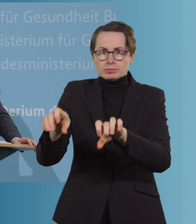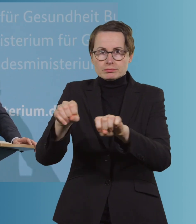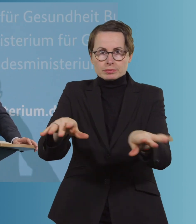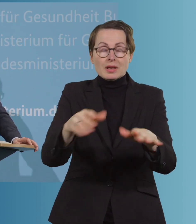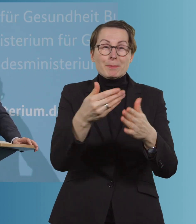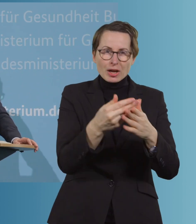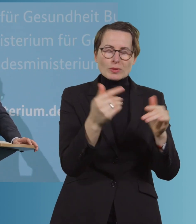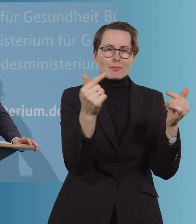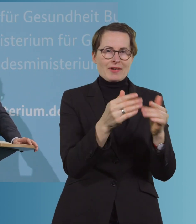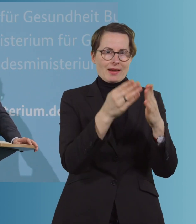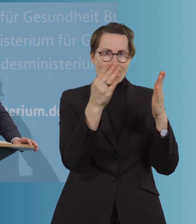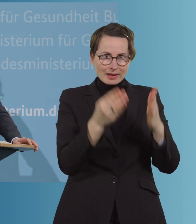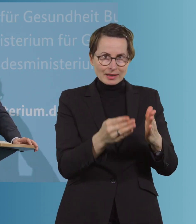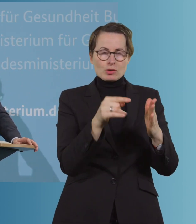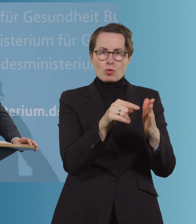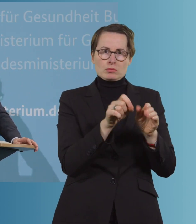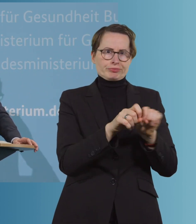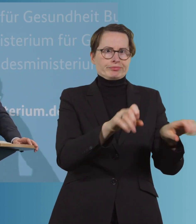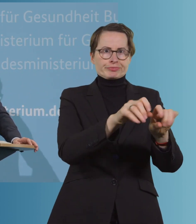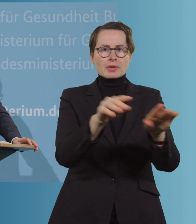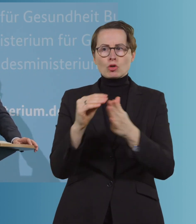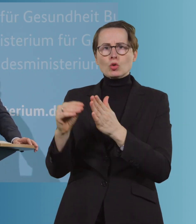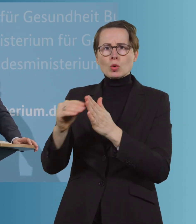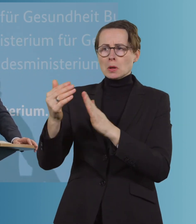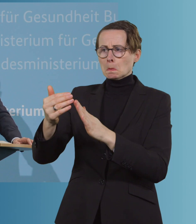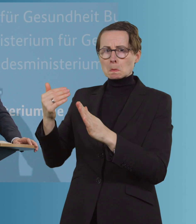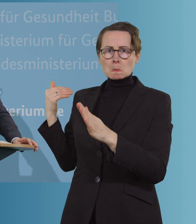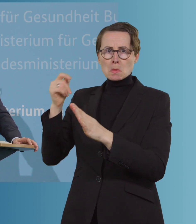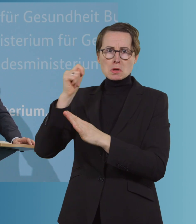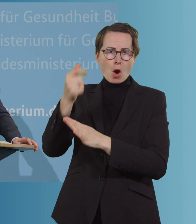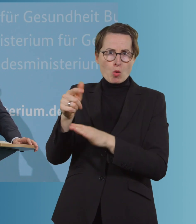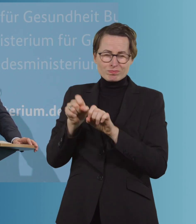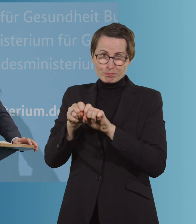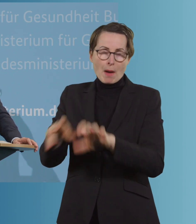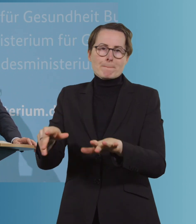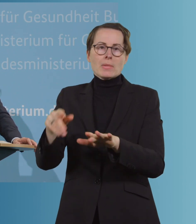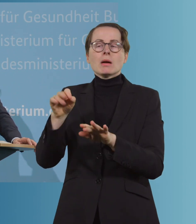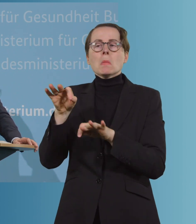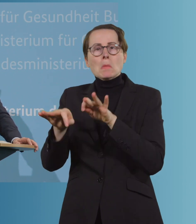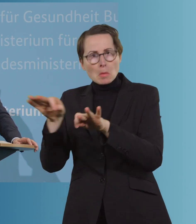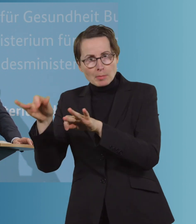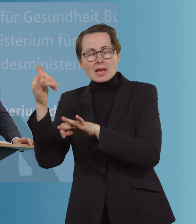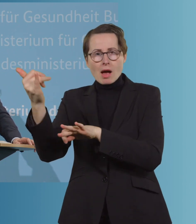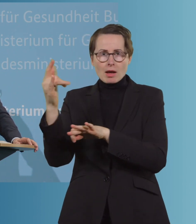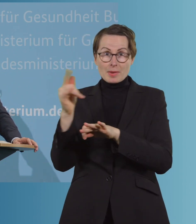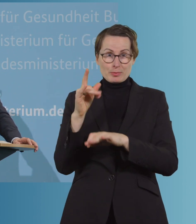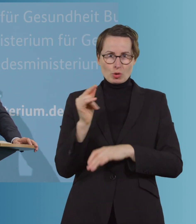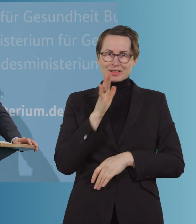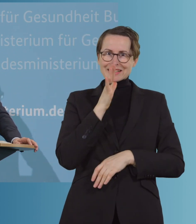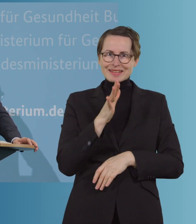Pflegeeinrichtungen, als in Schulen gesehen. Und wo ist das Risiko für diejenigen, die von einer Infektion betroffen